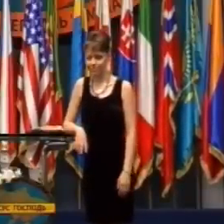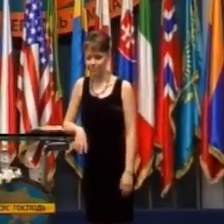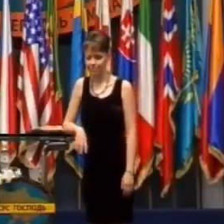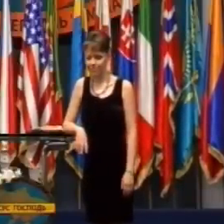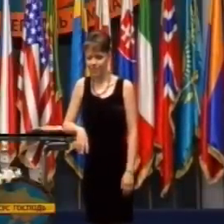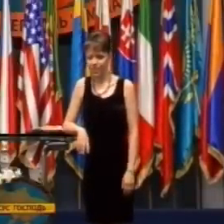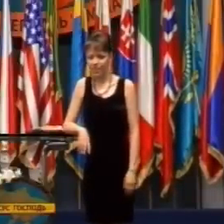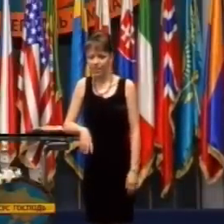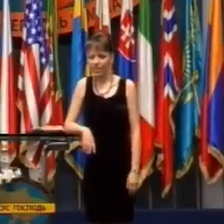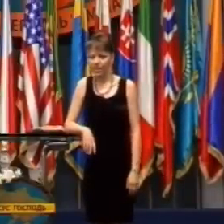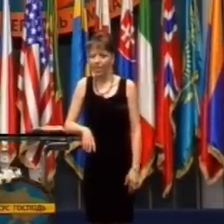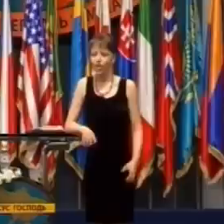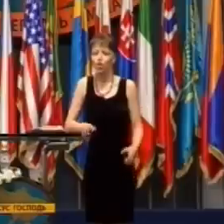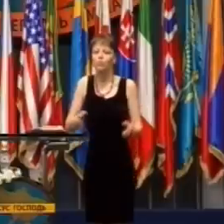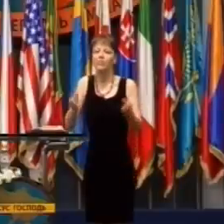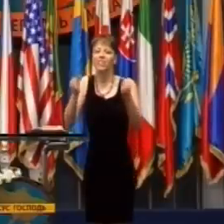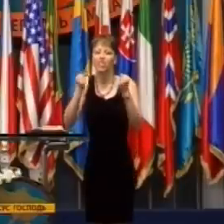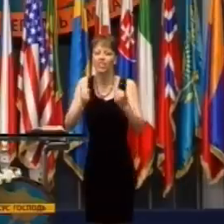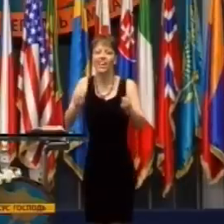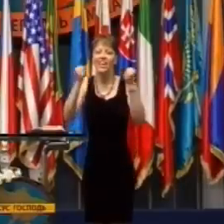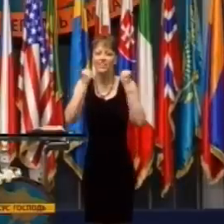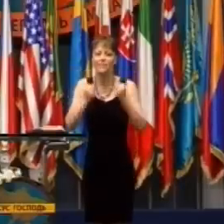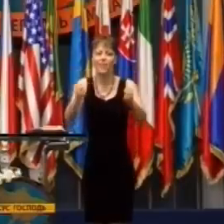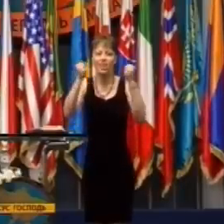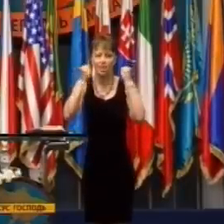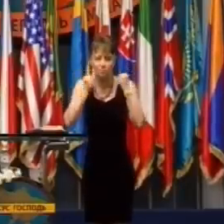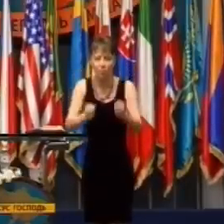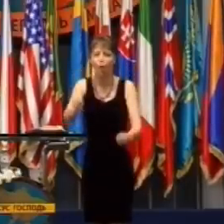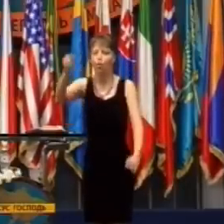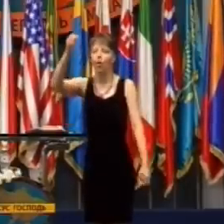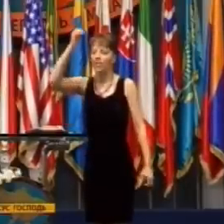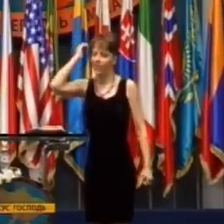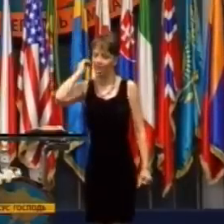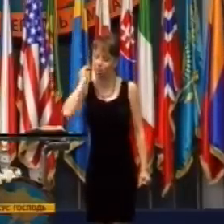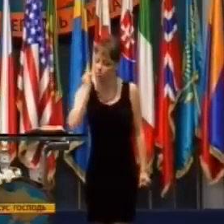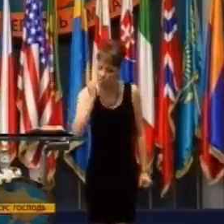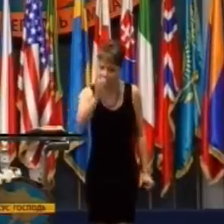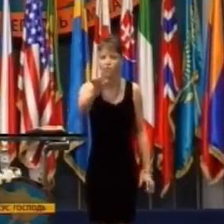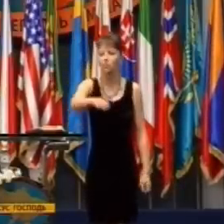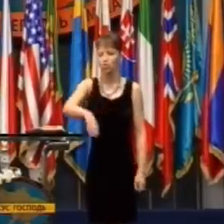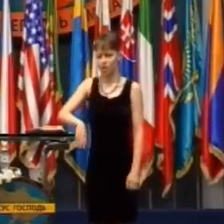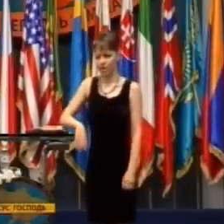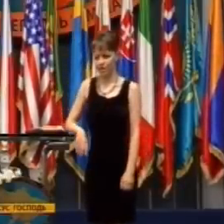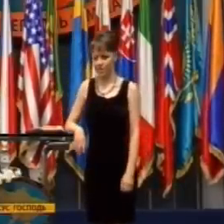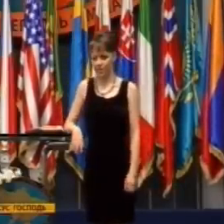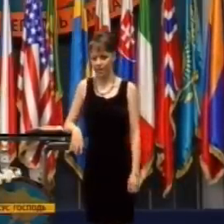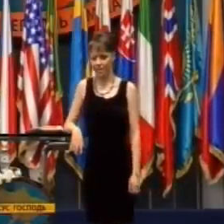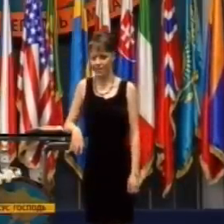aby ste boli schopní veriť Bohu za nemožné veci.